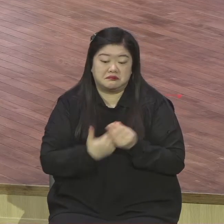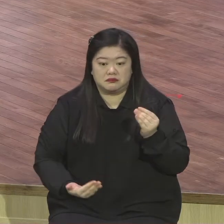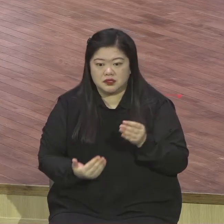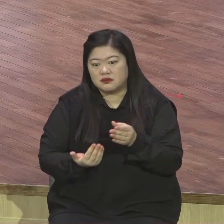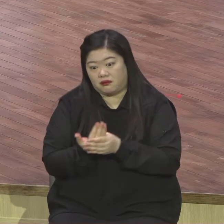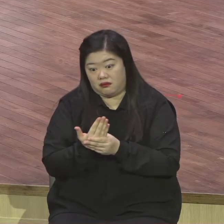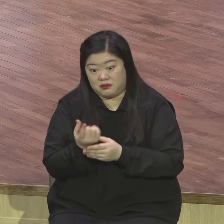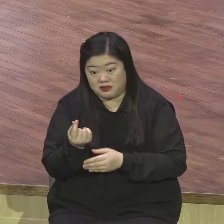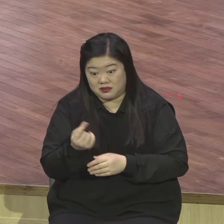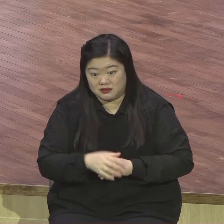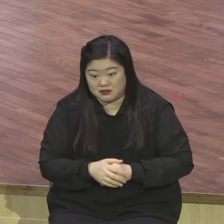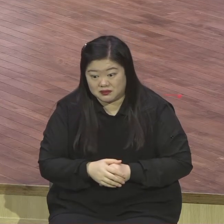예를 하승이가 미국에